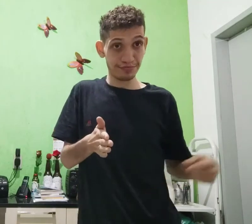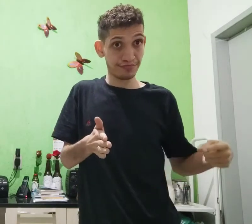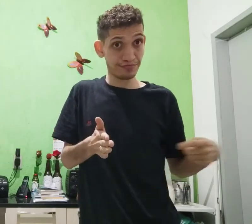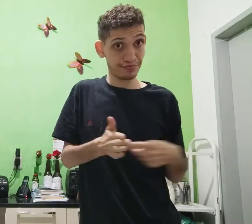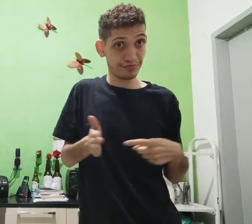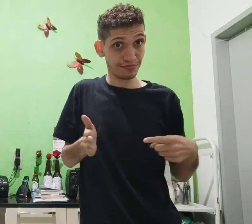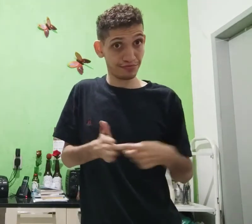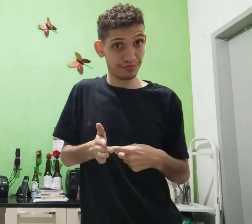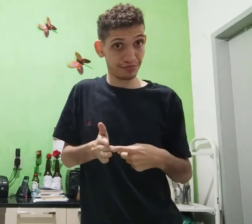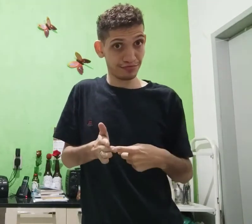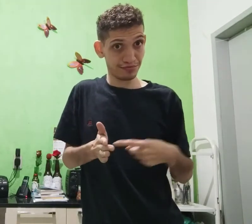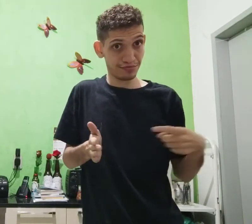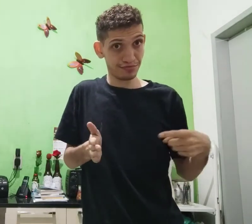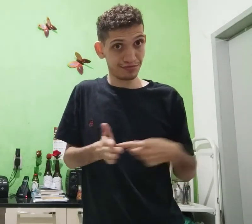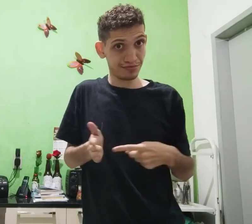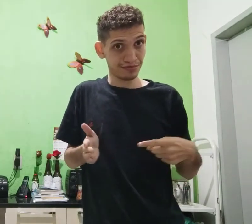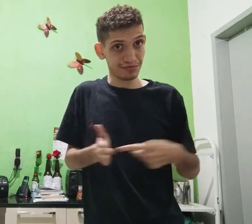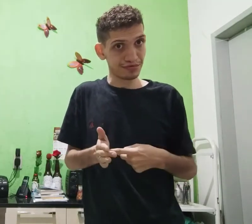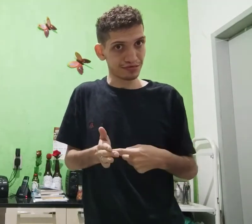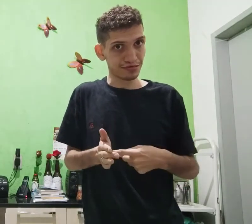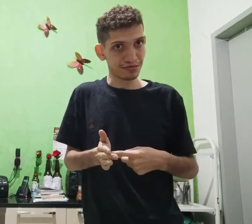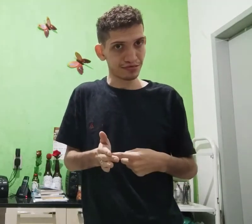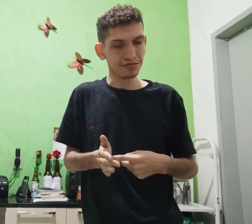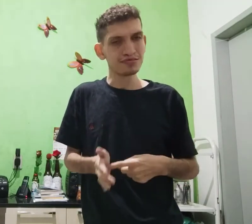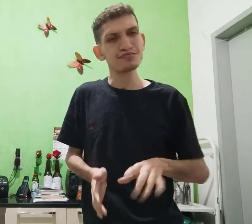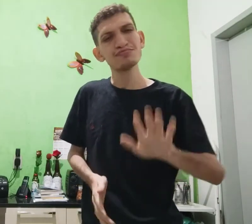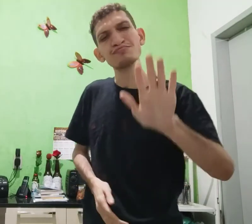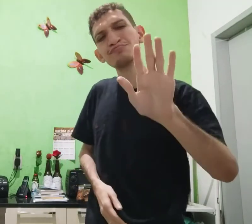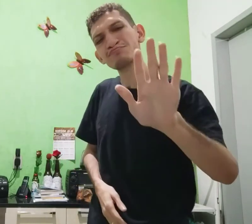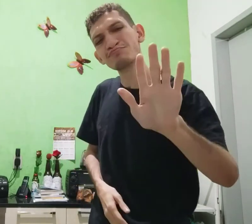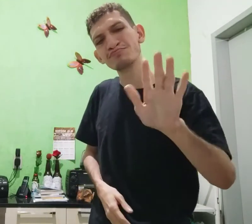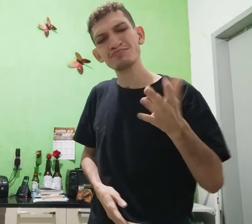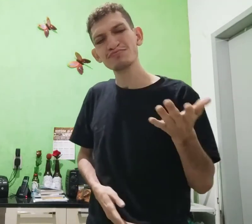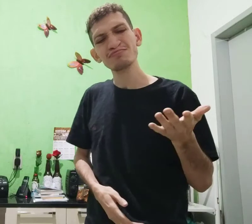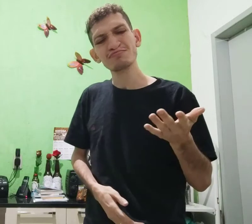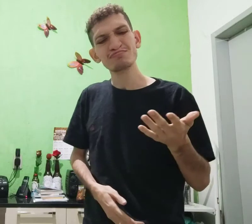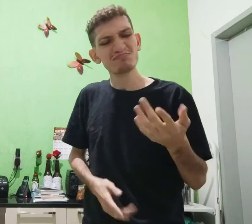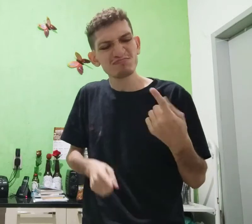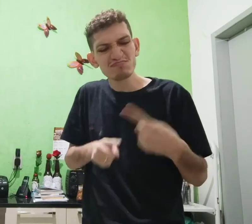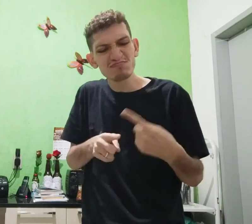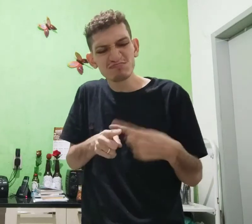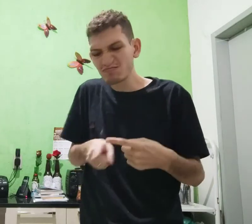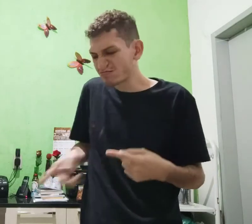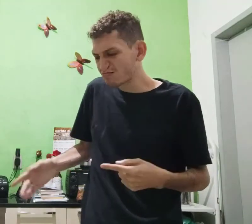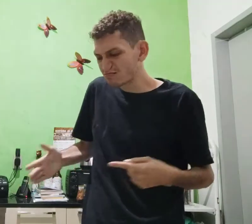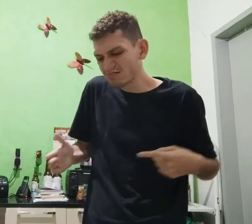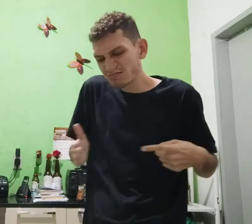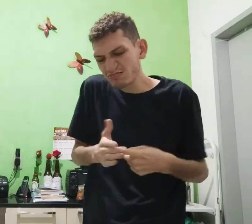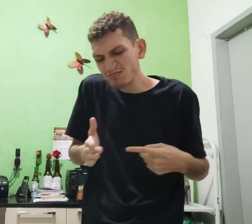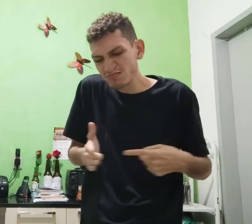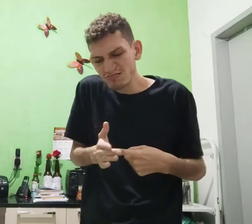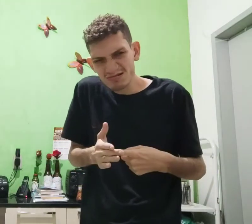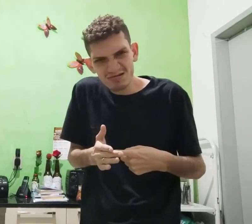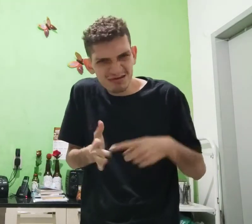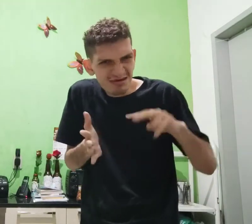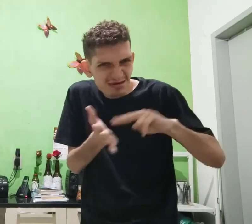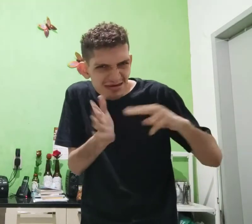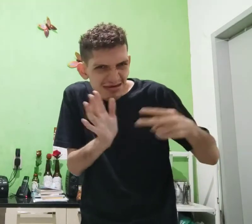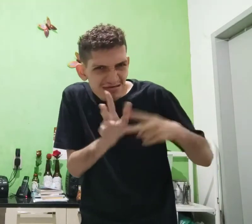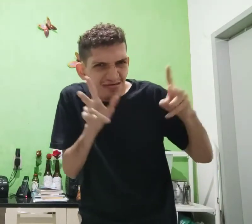Uma mão assim, outra mão assim, Deixa eu ver, mas, por que esse sinal assim?